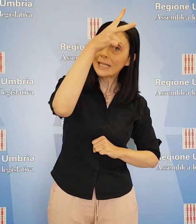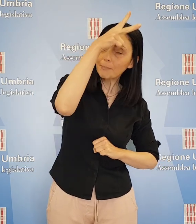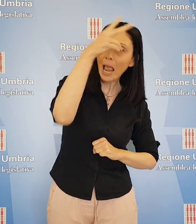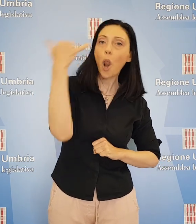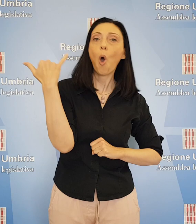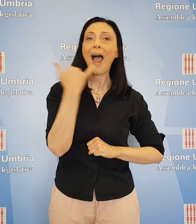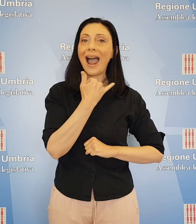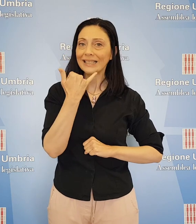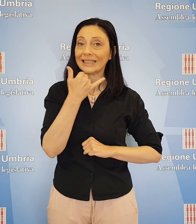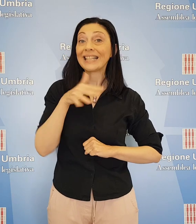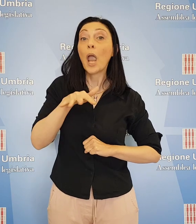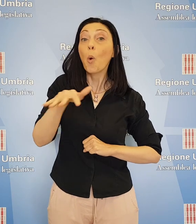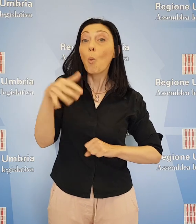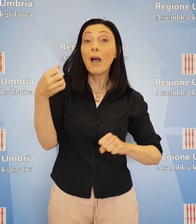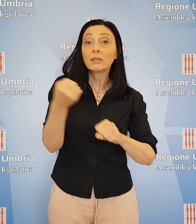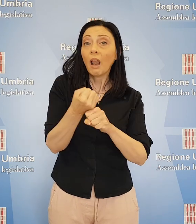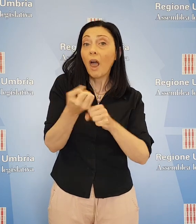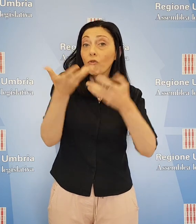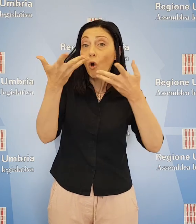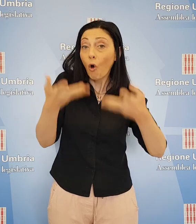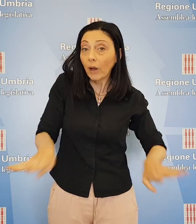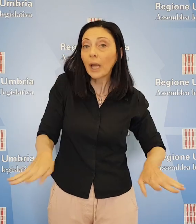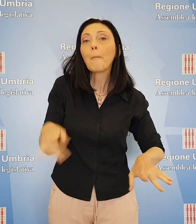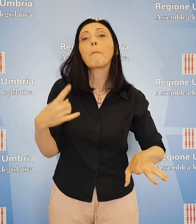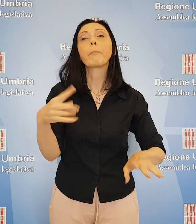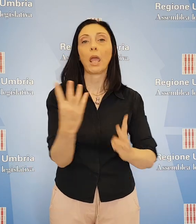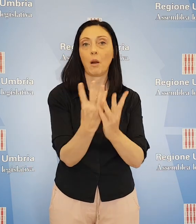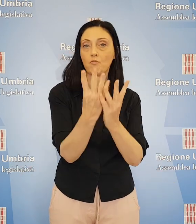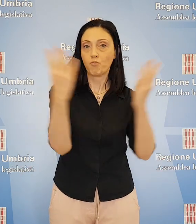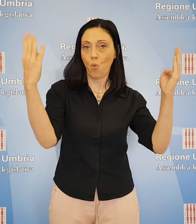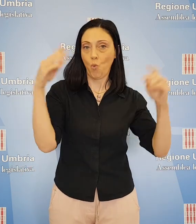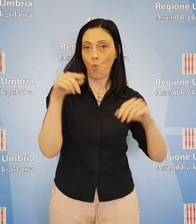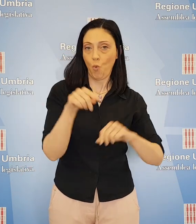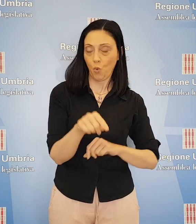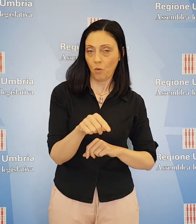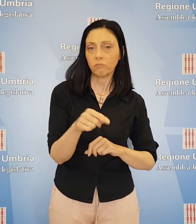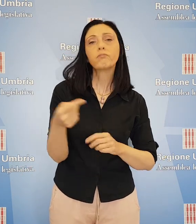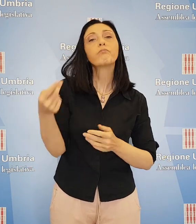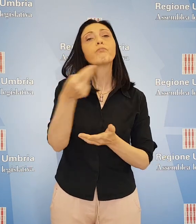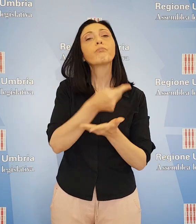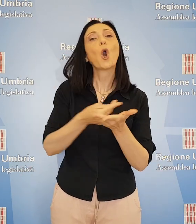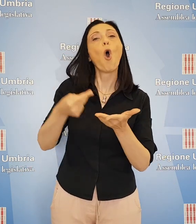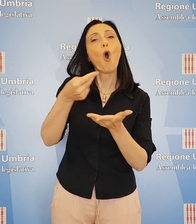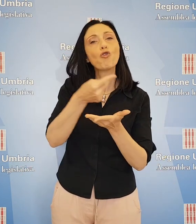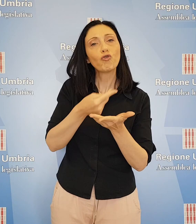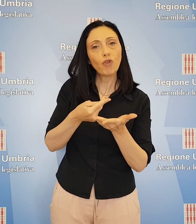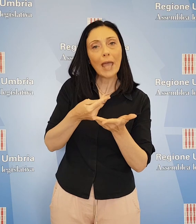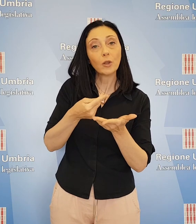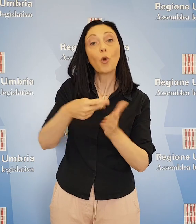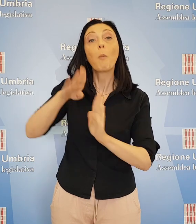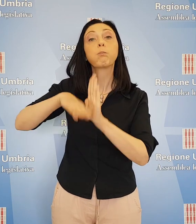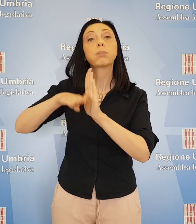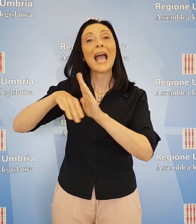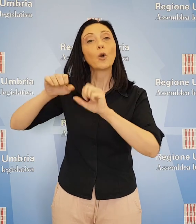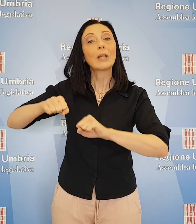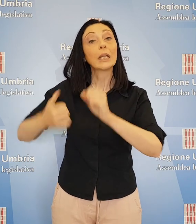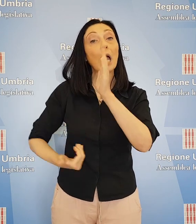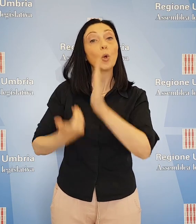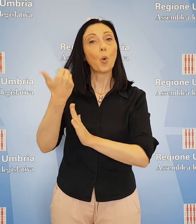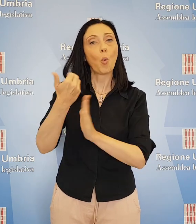Spello e Assisi sono in fase di ultimazione per quanto riguarda i lavori murari. Il progetto rientrerà nel nuovo piano